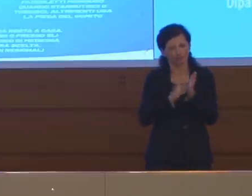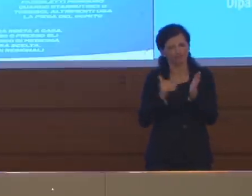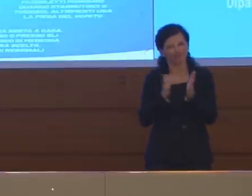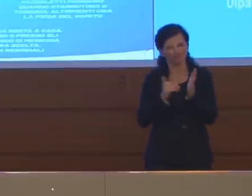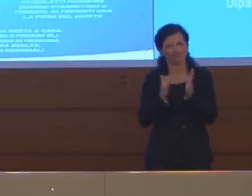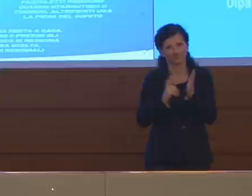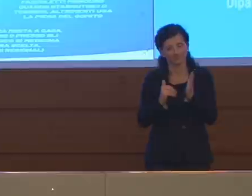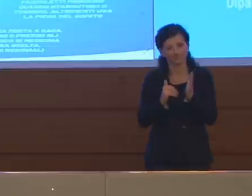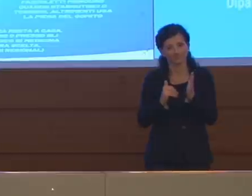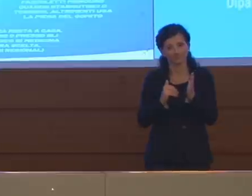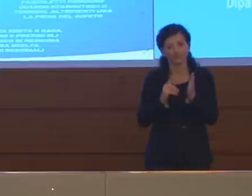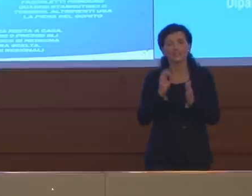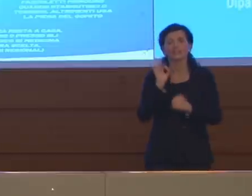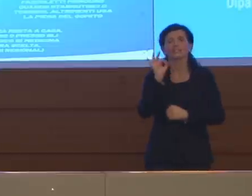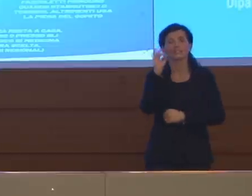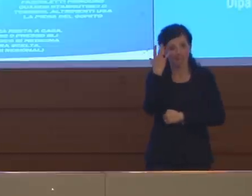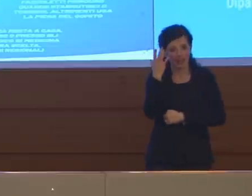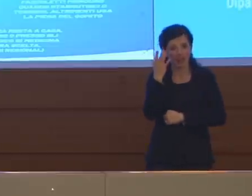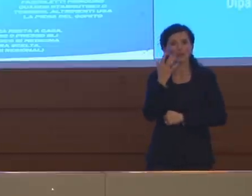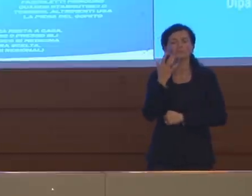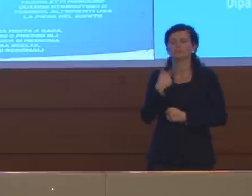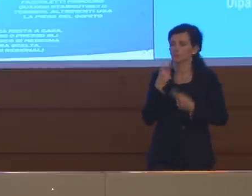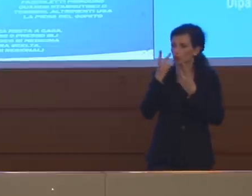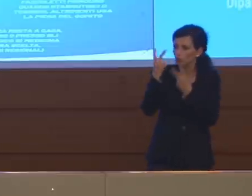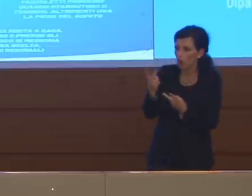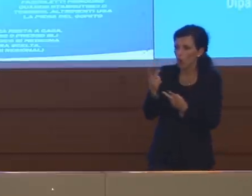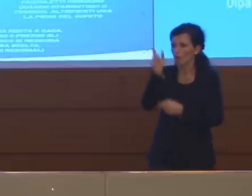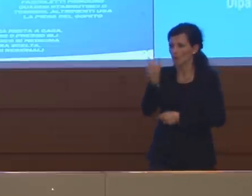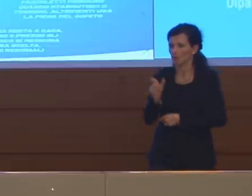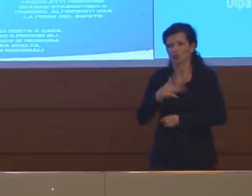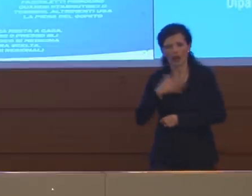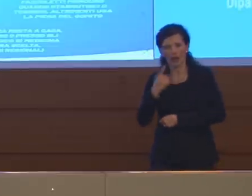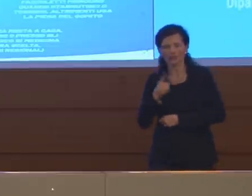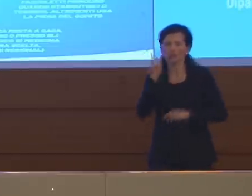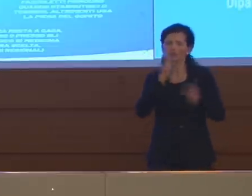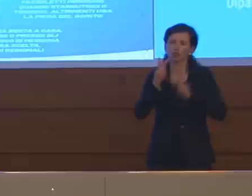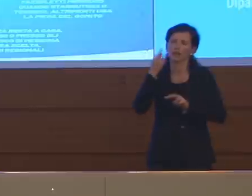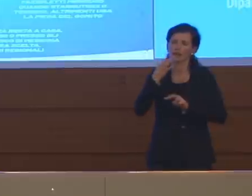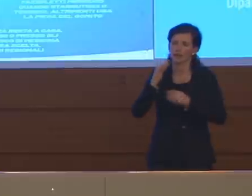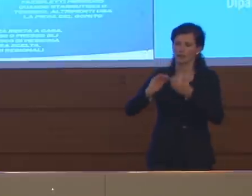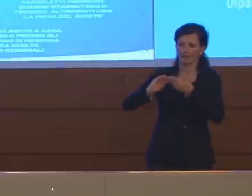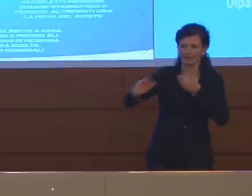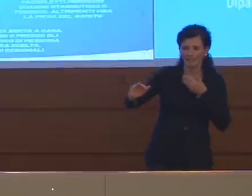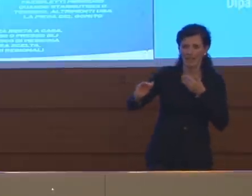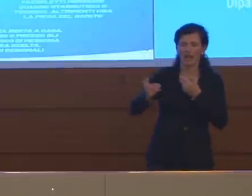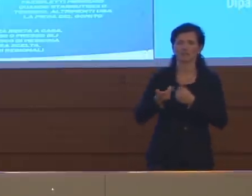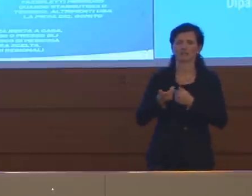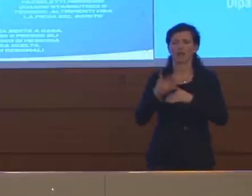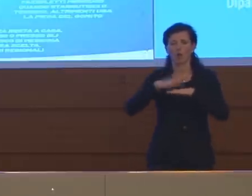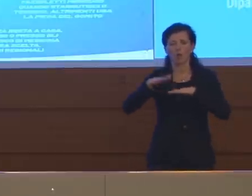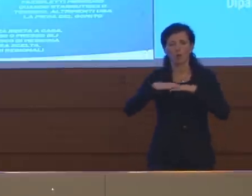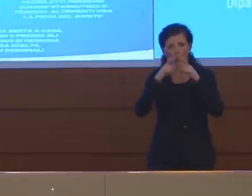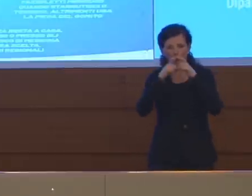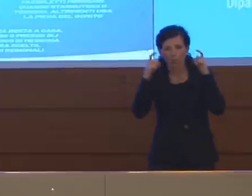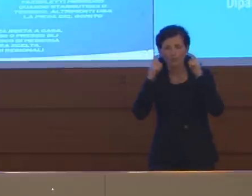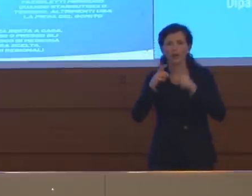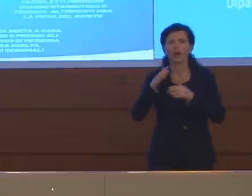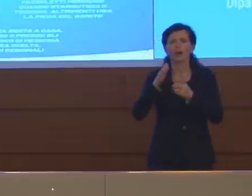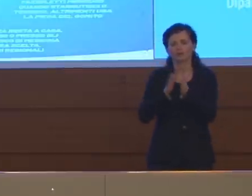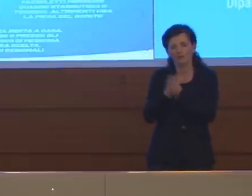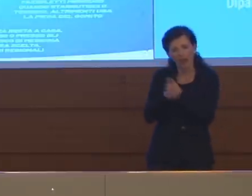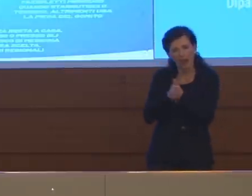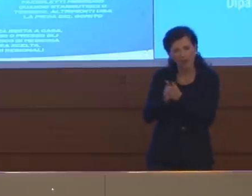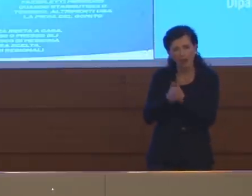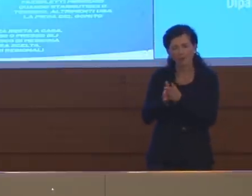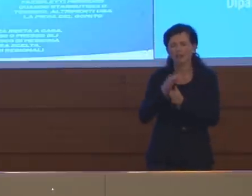fa usando i mezzi di barriera, mantenendo distanziamento sociale in maniera rigorosa, avendo una rigorosa igiene delle mani, quindi